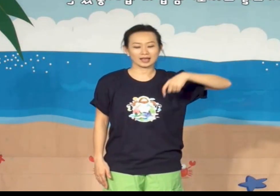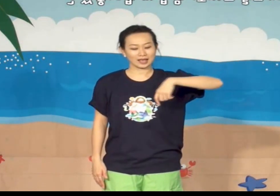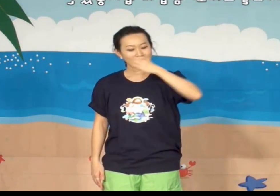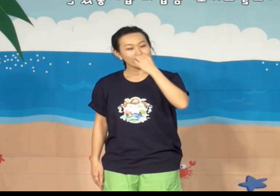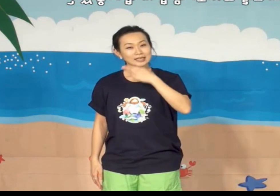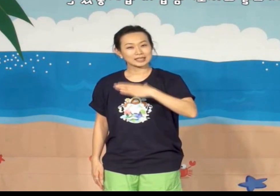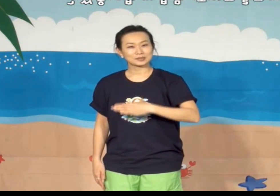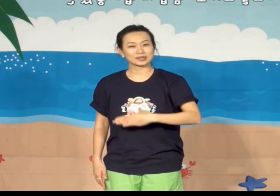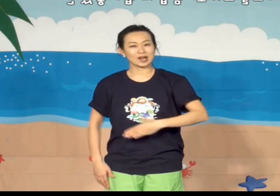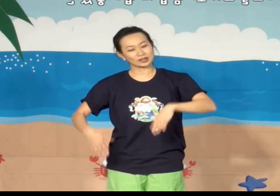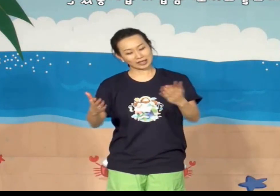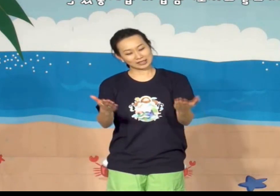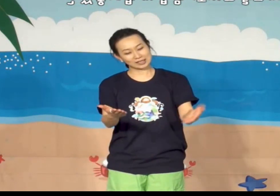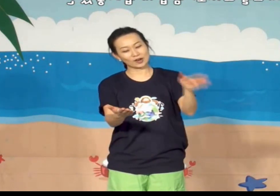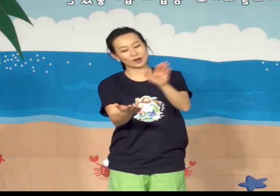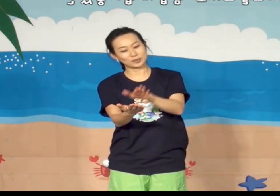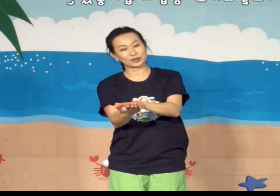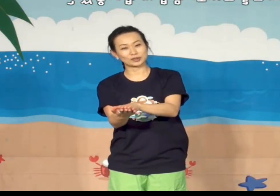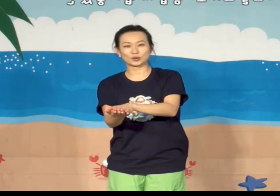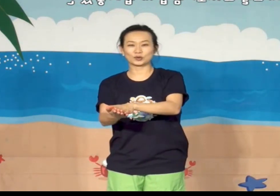힘겹게 접어놓았던